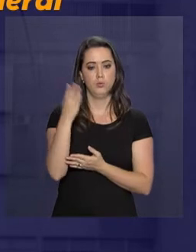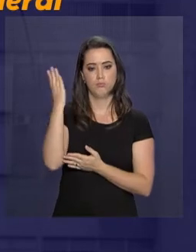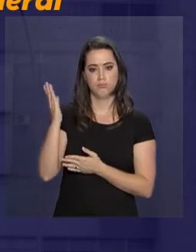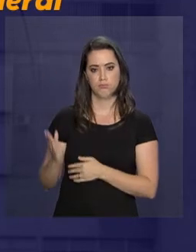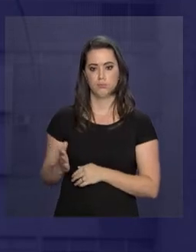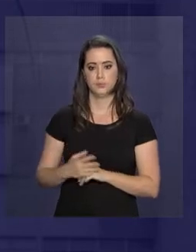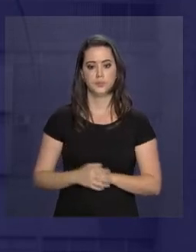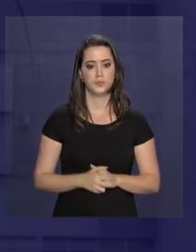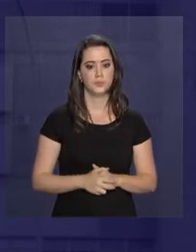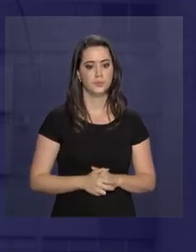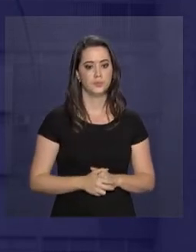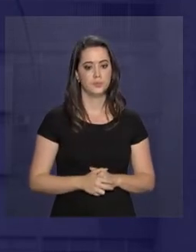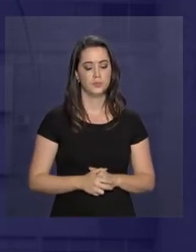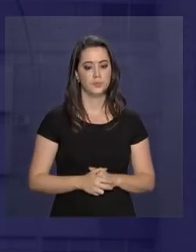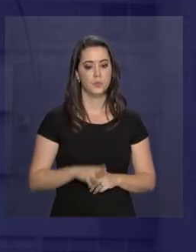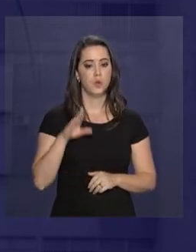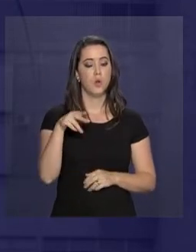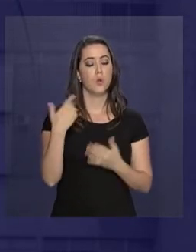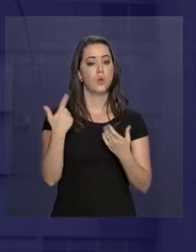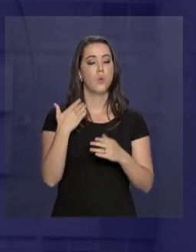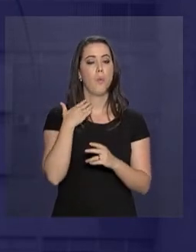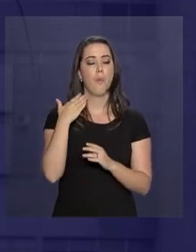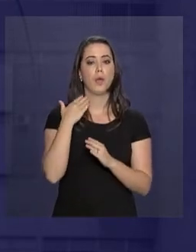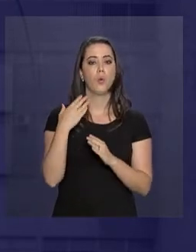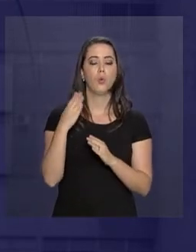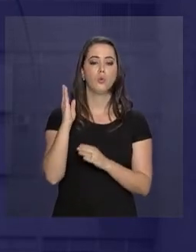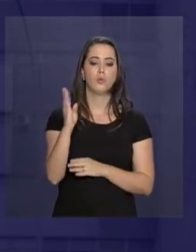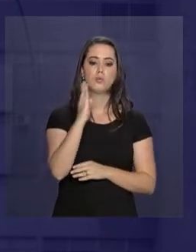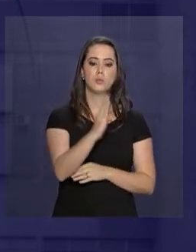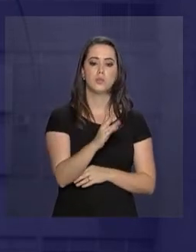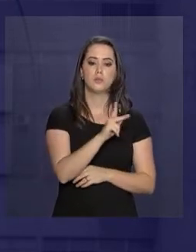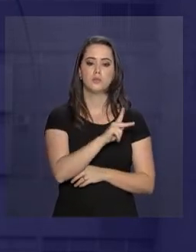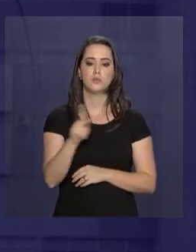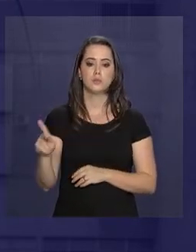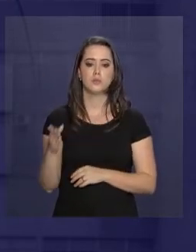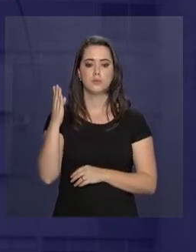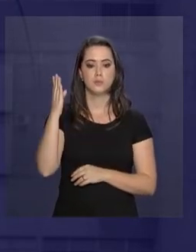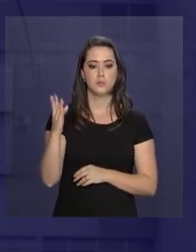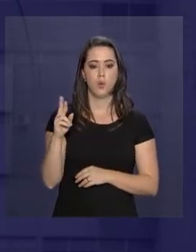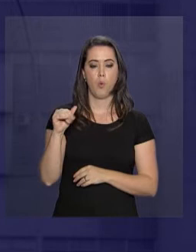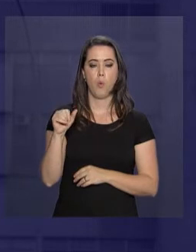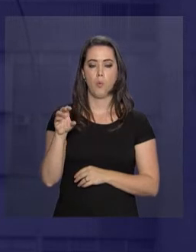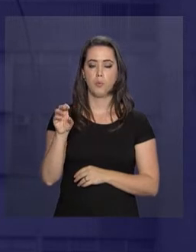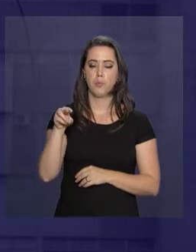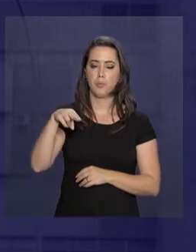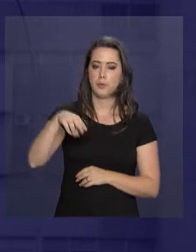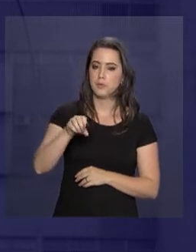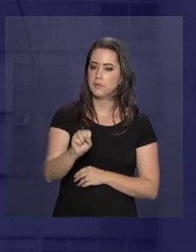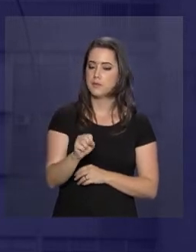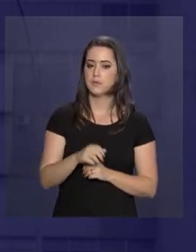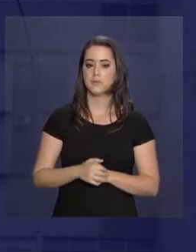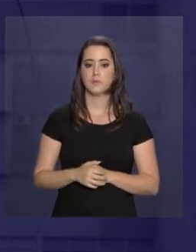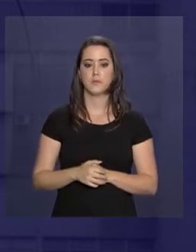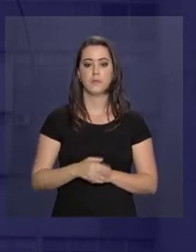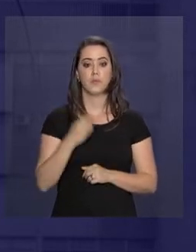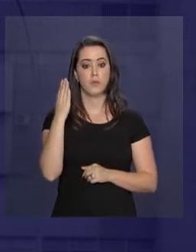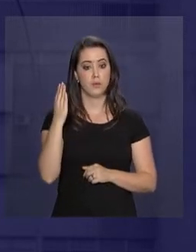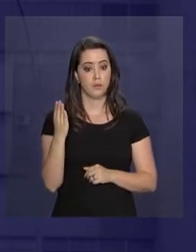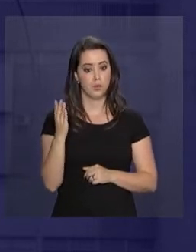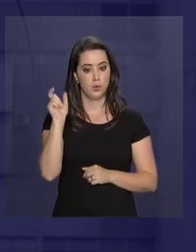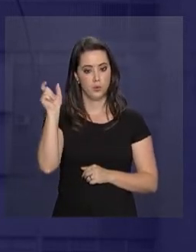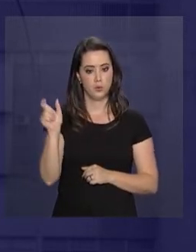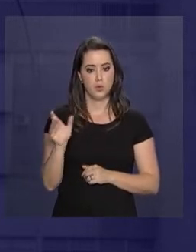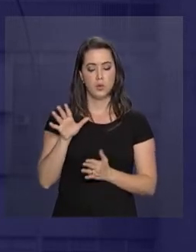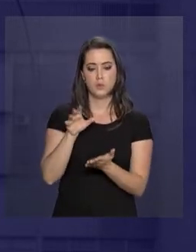Pedro Guimarães. E no Banco do Brasil, o presidente é Rubens Novaes. Carlos von Dolinger